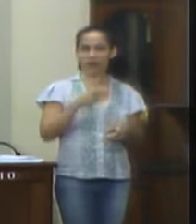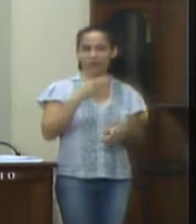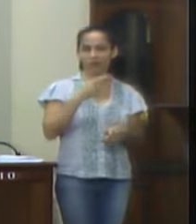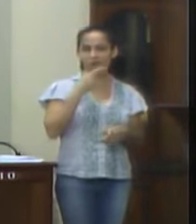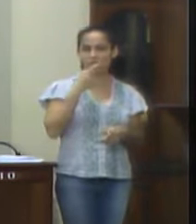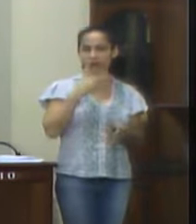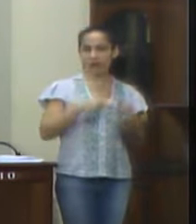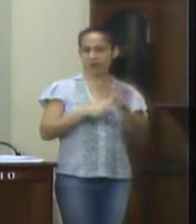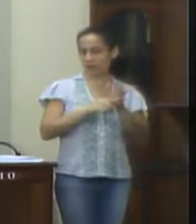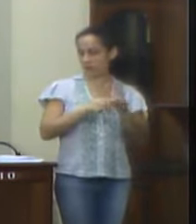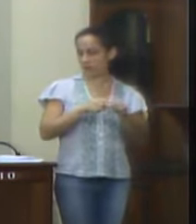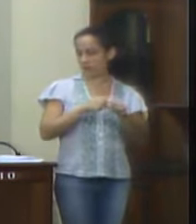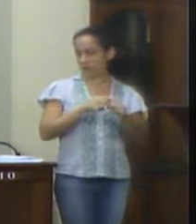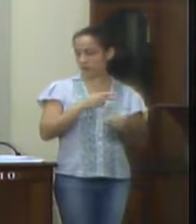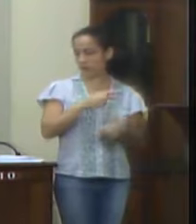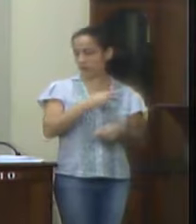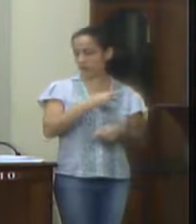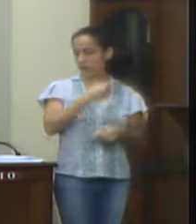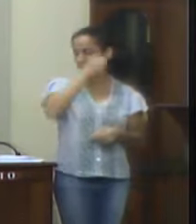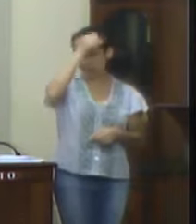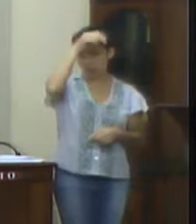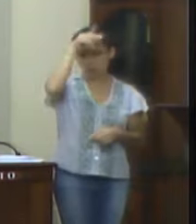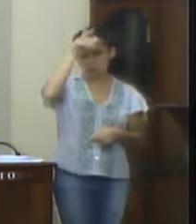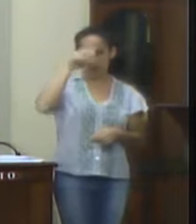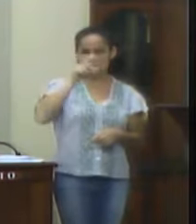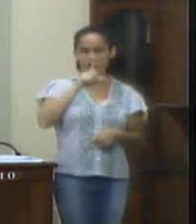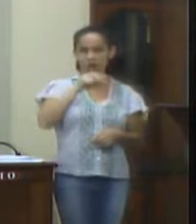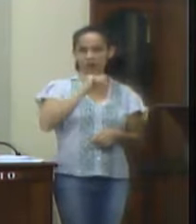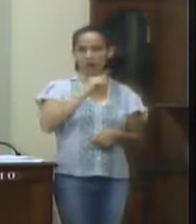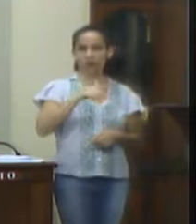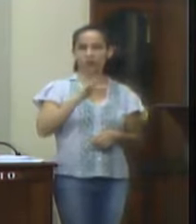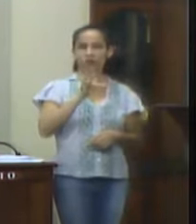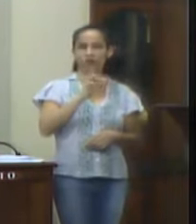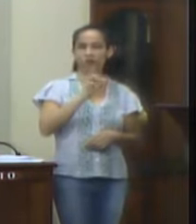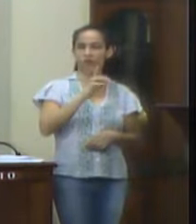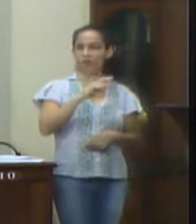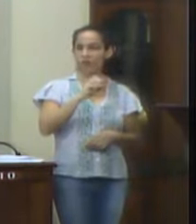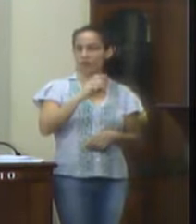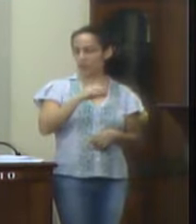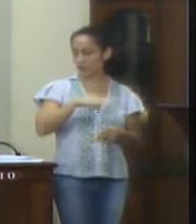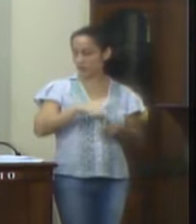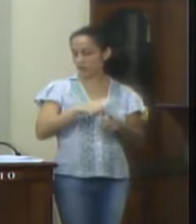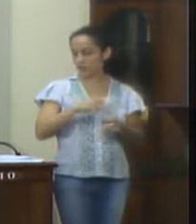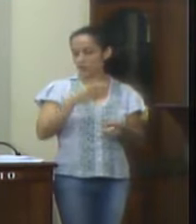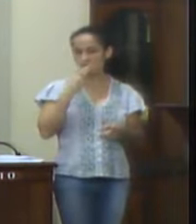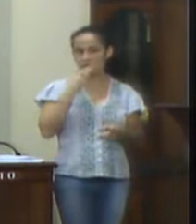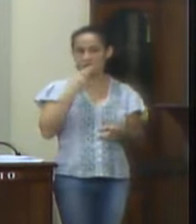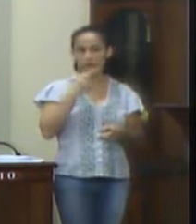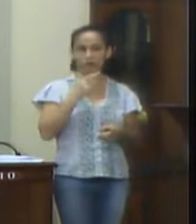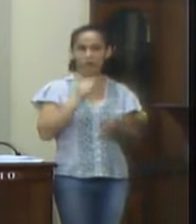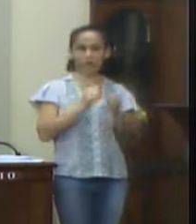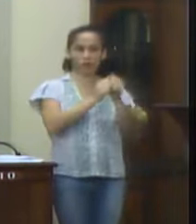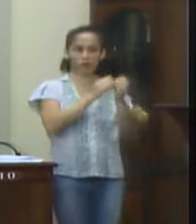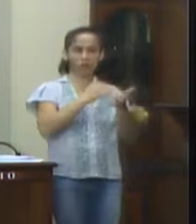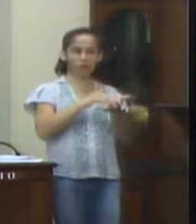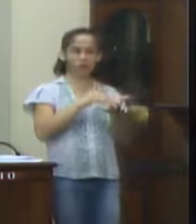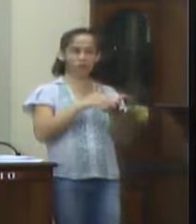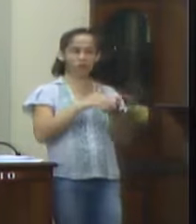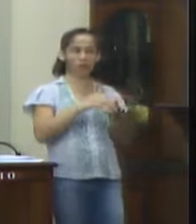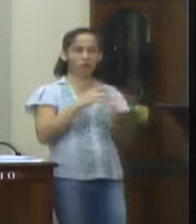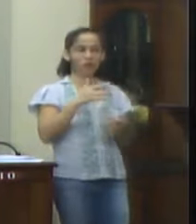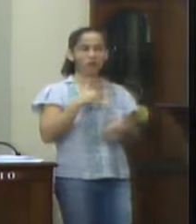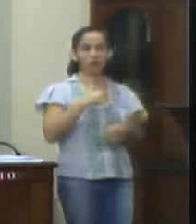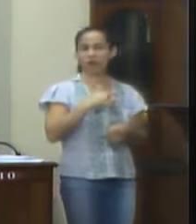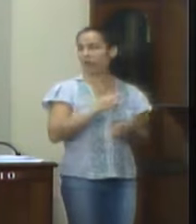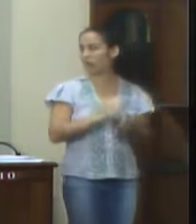requerimento ao excelentíssimo senhor prefeito municipal Luiz Fernando Furtado da Graça, para que determine, junto à Secretaria Municipal de